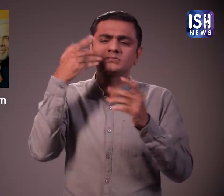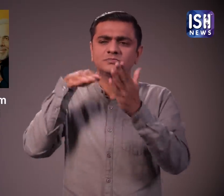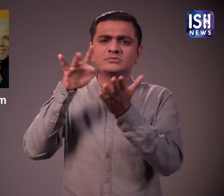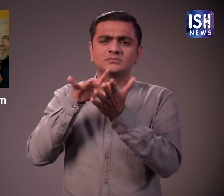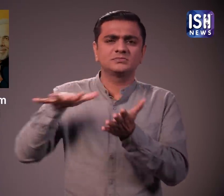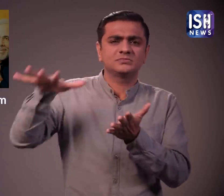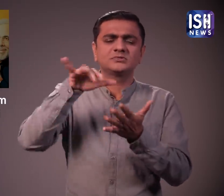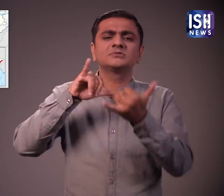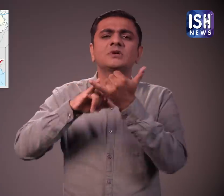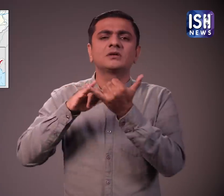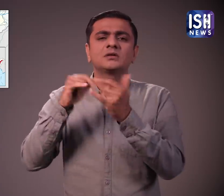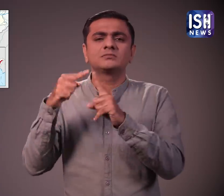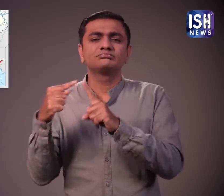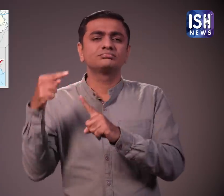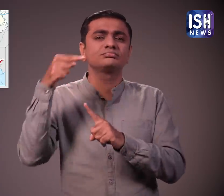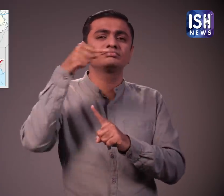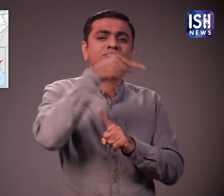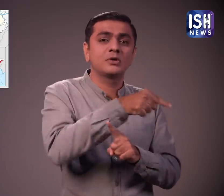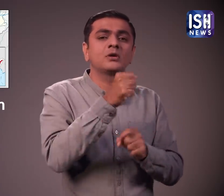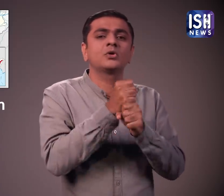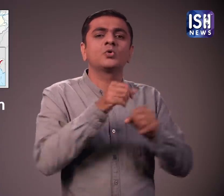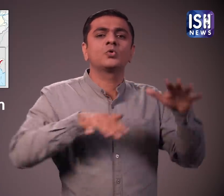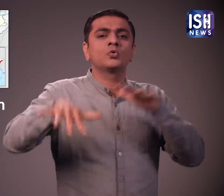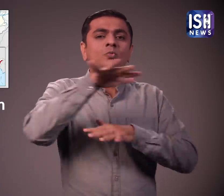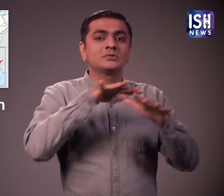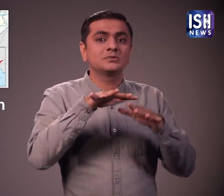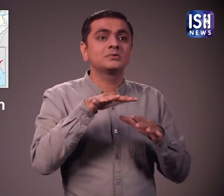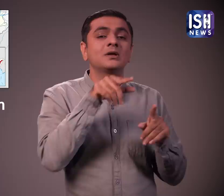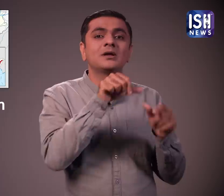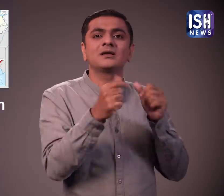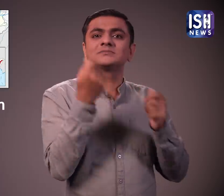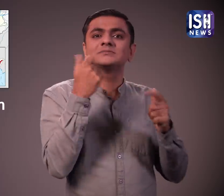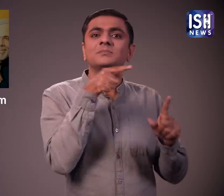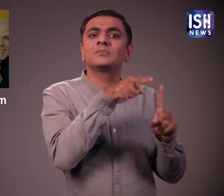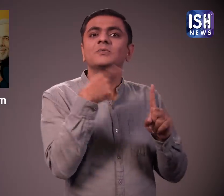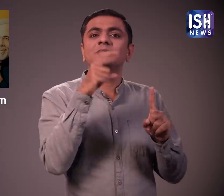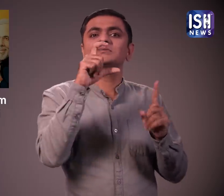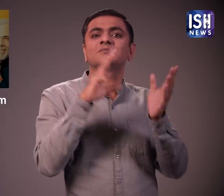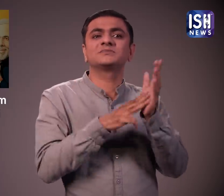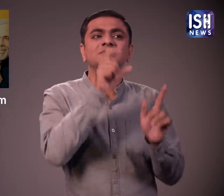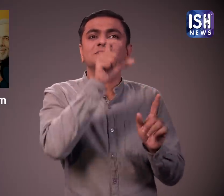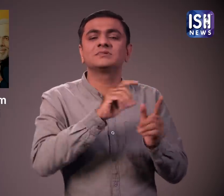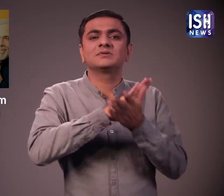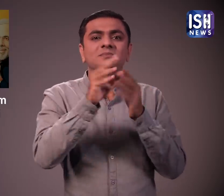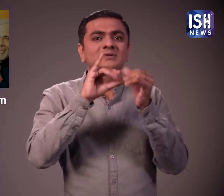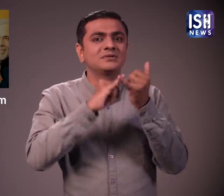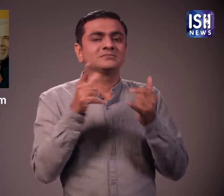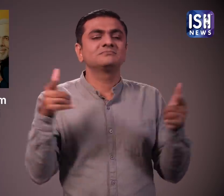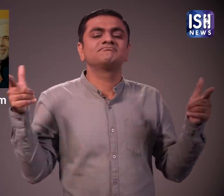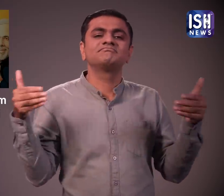मुख्यमंत्री हिमंद विश्वा सर्मा से मिलने और उन्हें एक पेंटिंग पेश करने के लिए असम के सिलचर से कुवाहटी